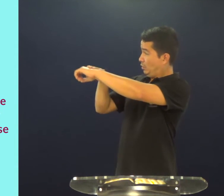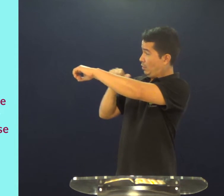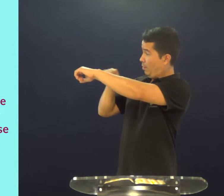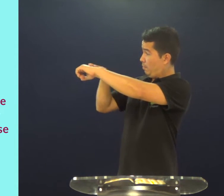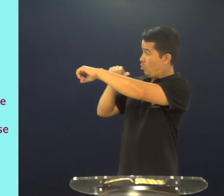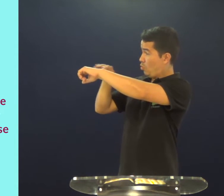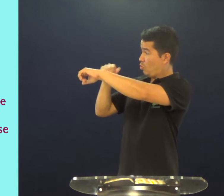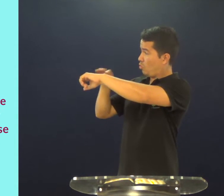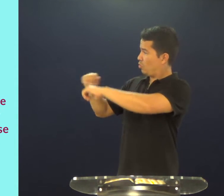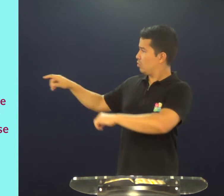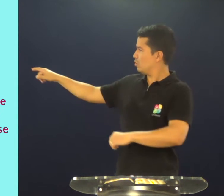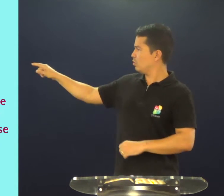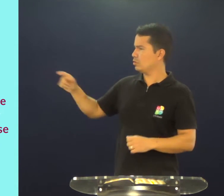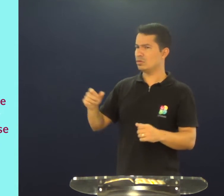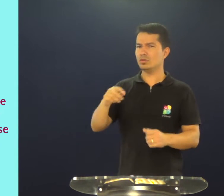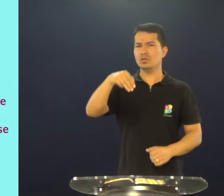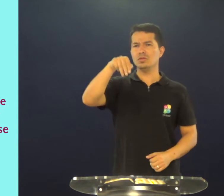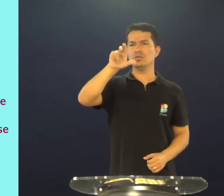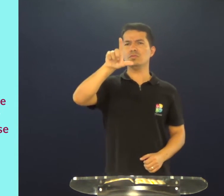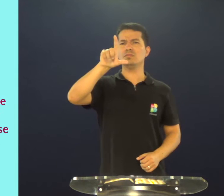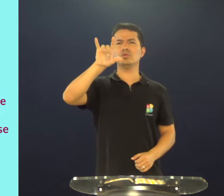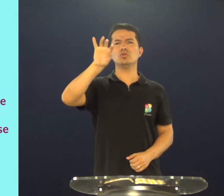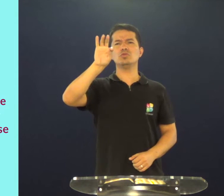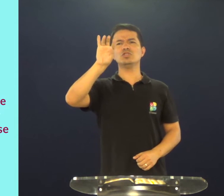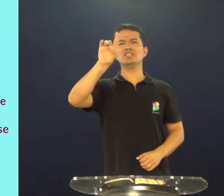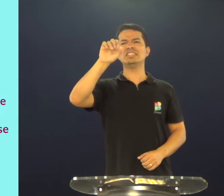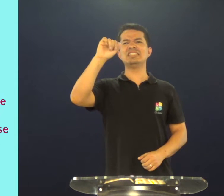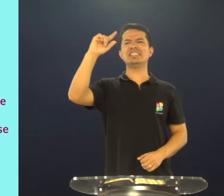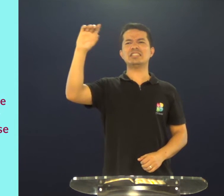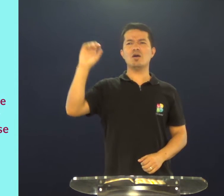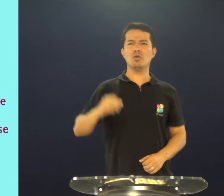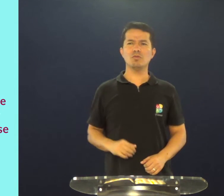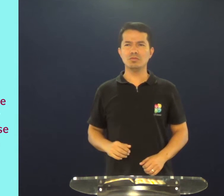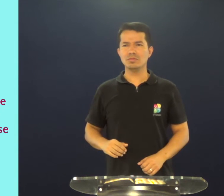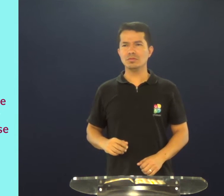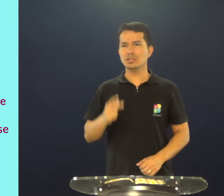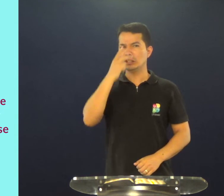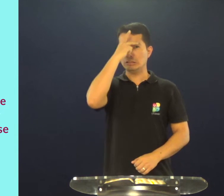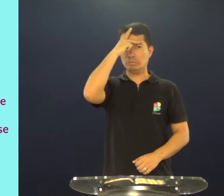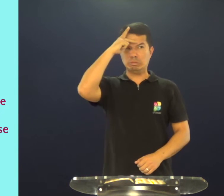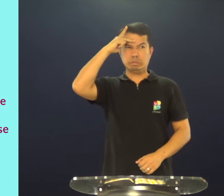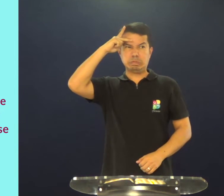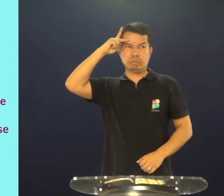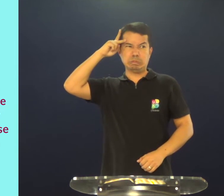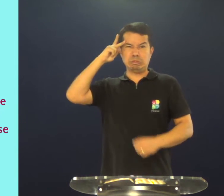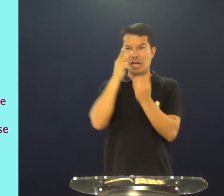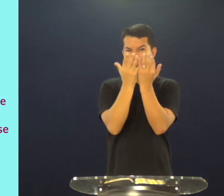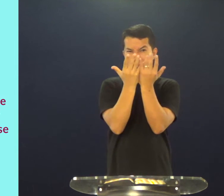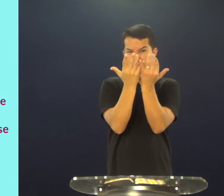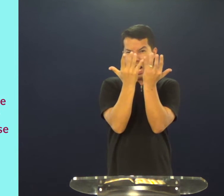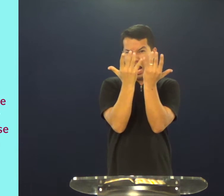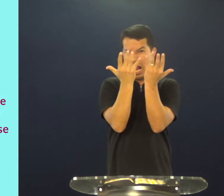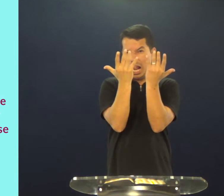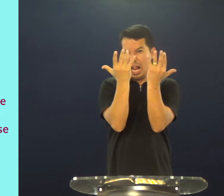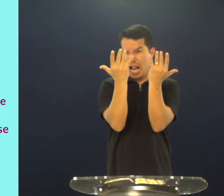chamou a multidão, que significa